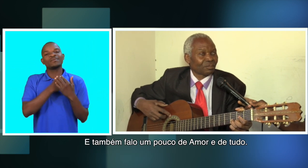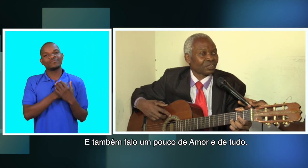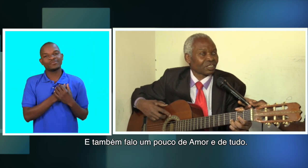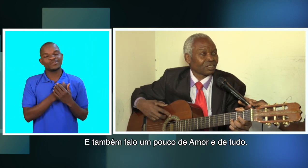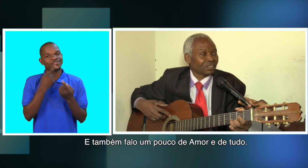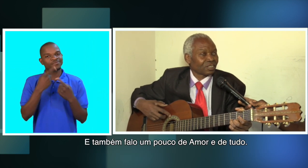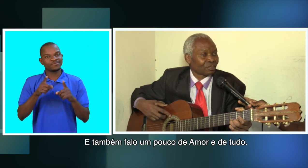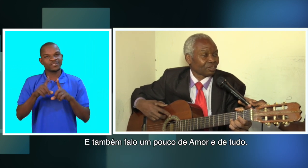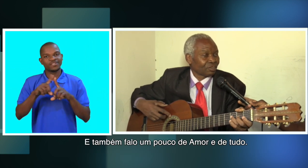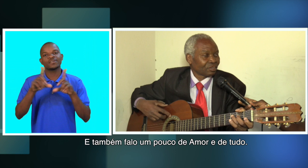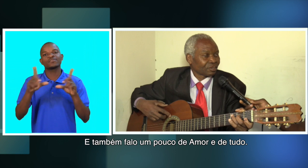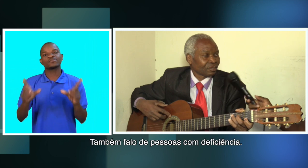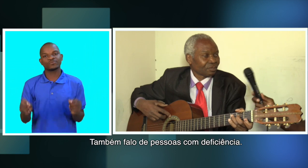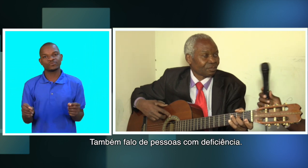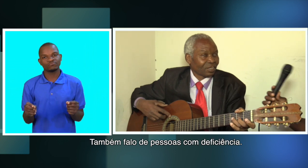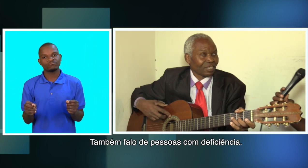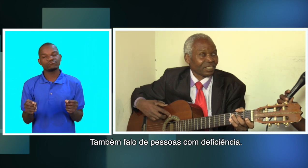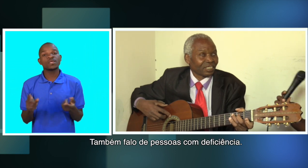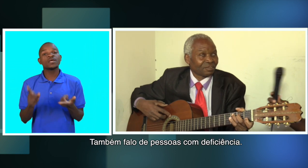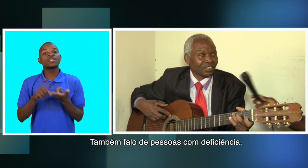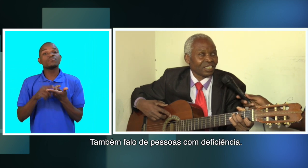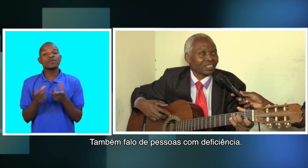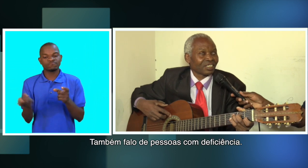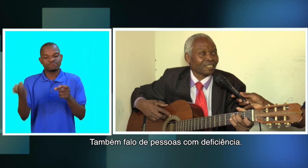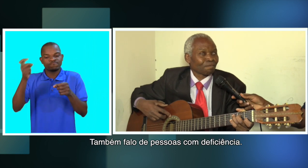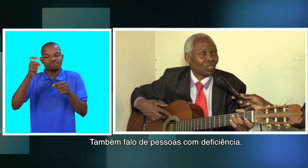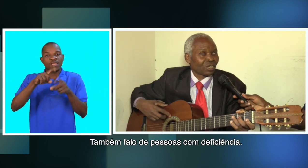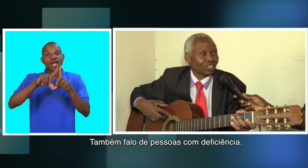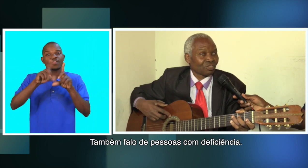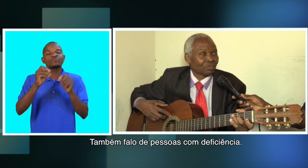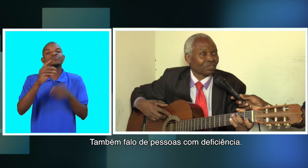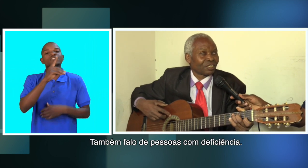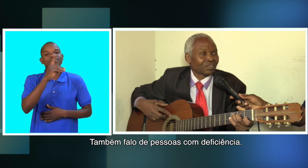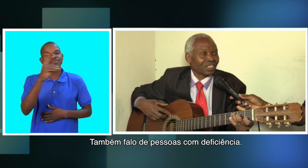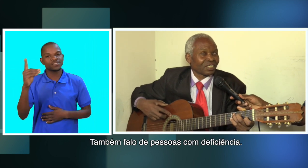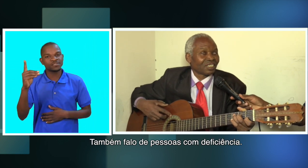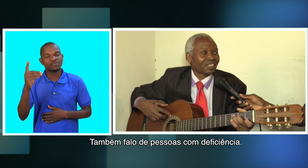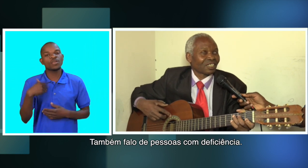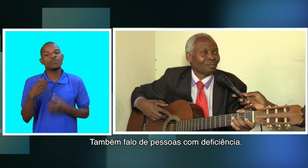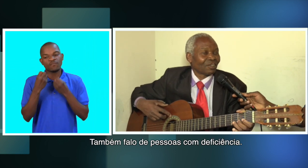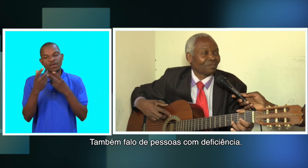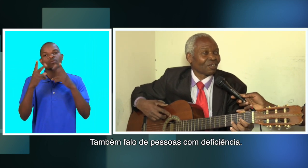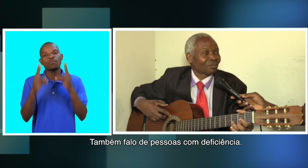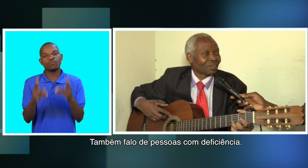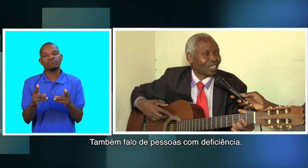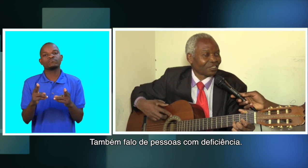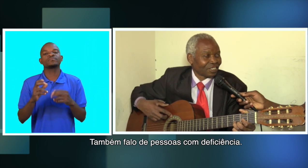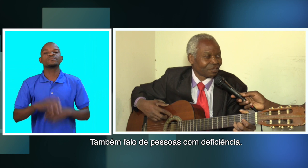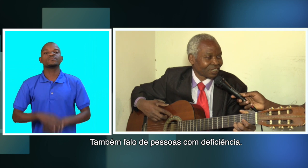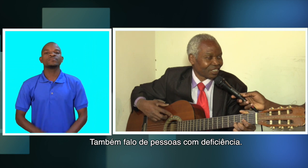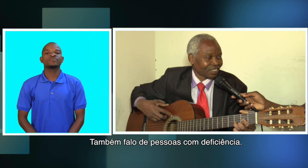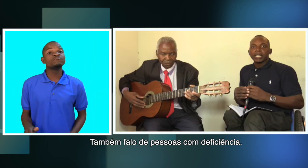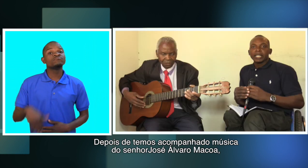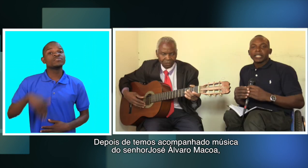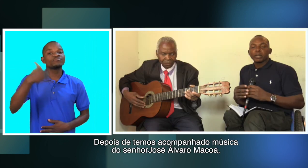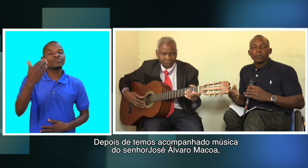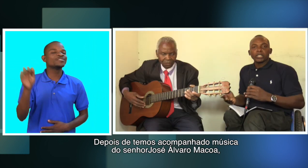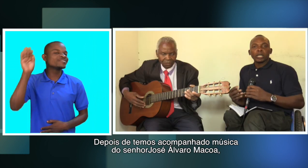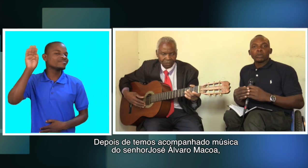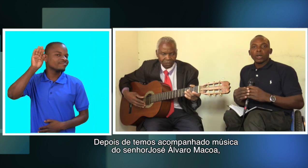amor e de tudo sobre deficiência agora que estou no mundo da deficiência também falo um bocado da deficiência depois termos